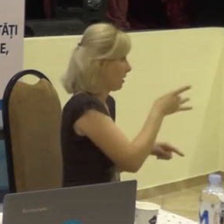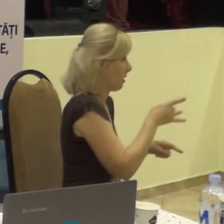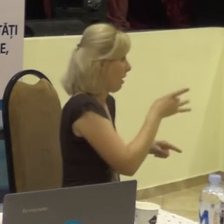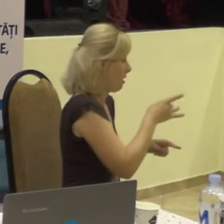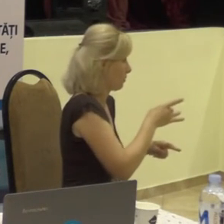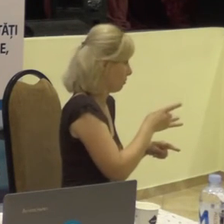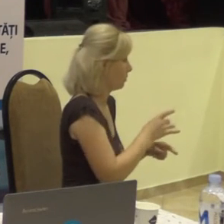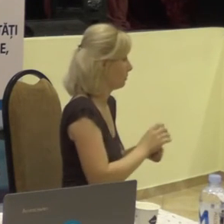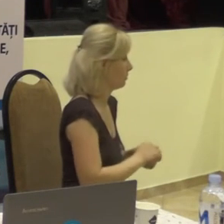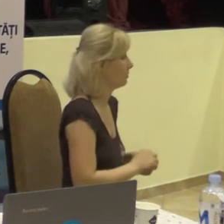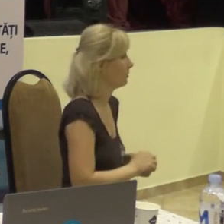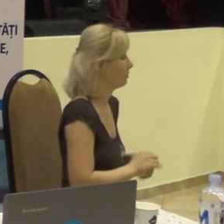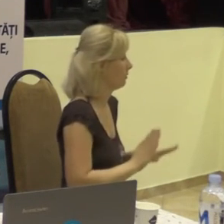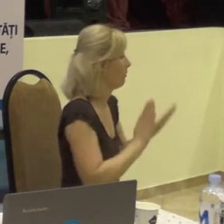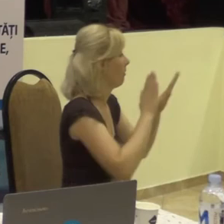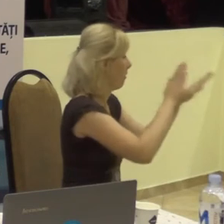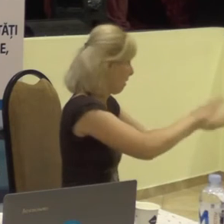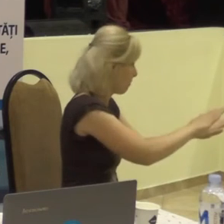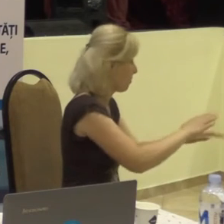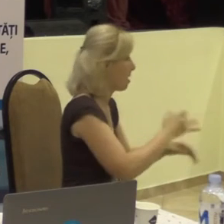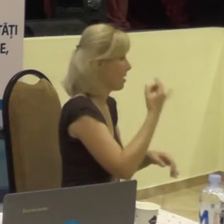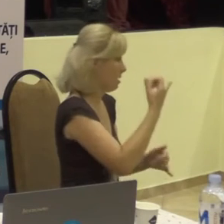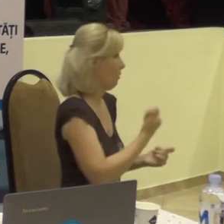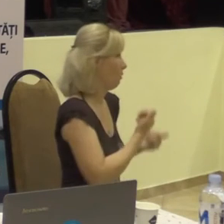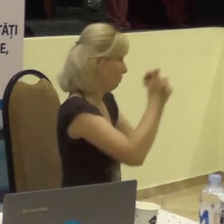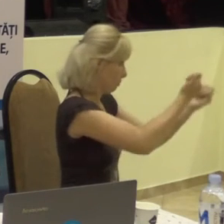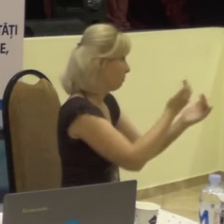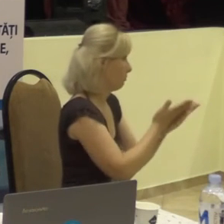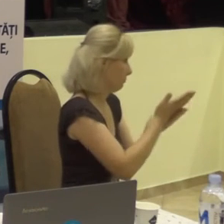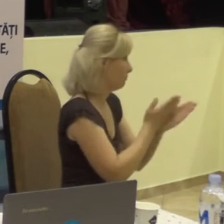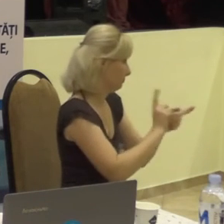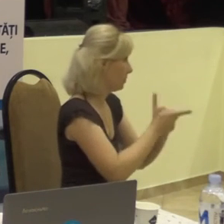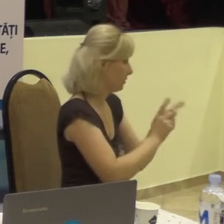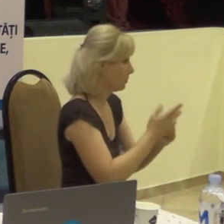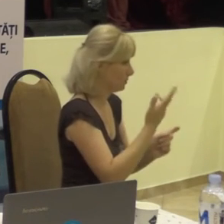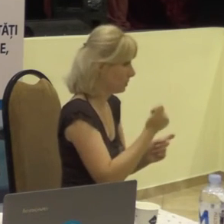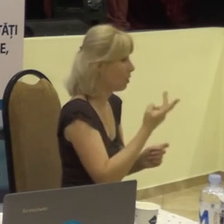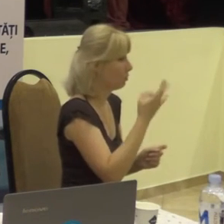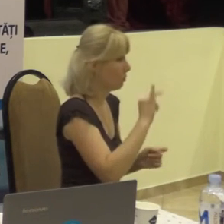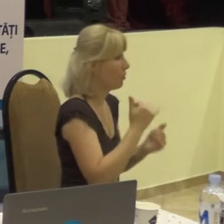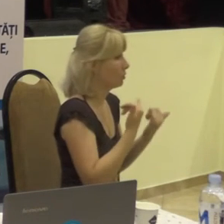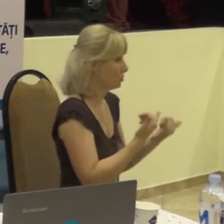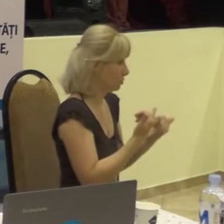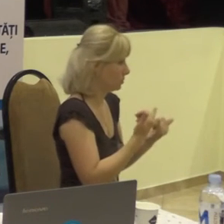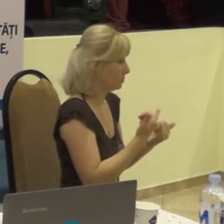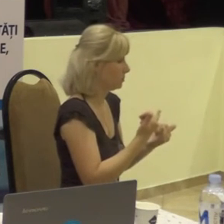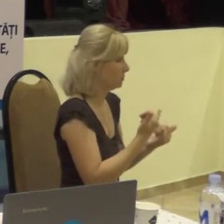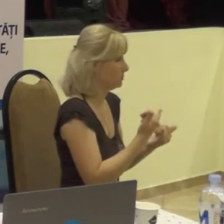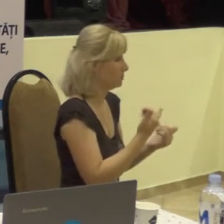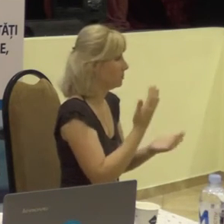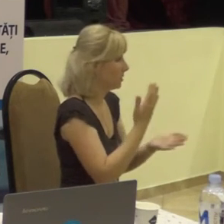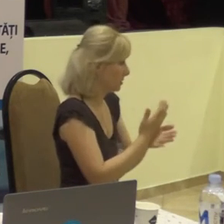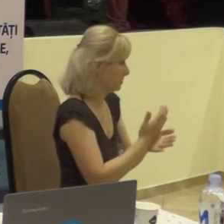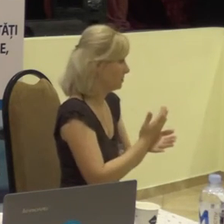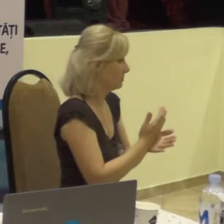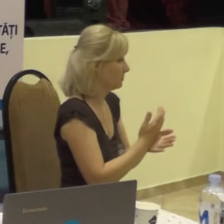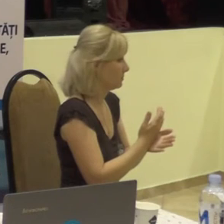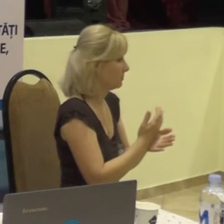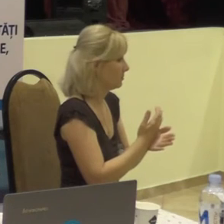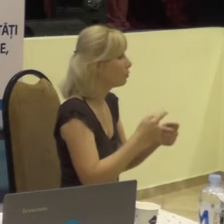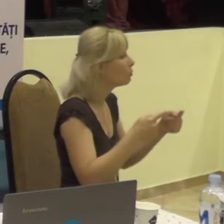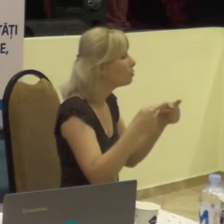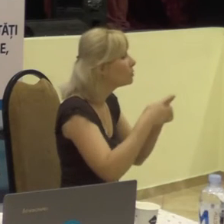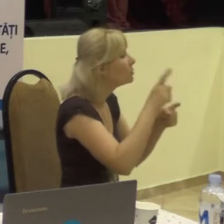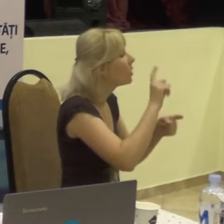și prestează serviciul. Doar că sunt câteva aspecte pe care aș vrea să le punctați, vă zică,